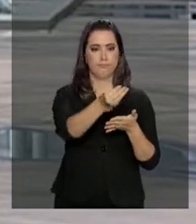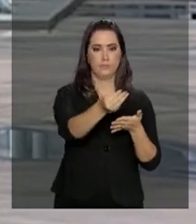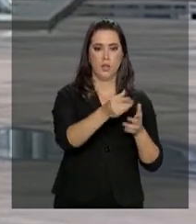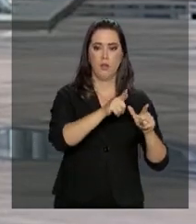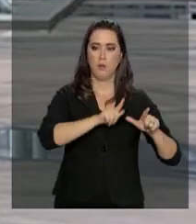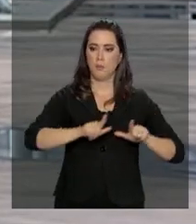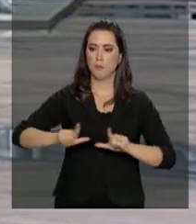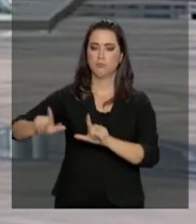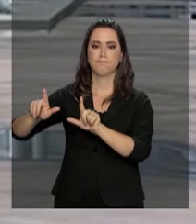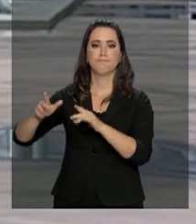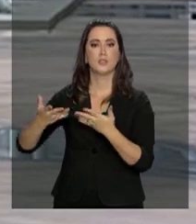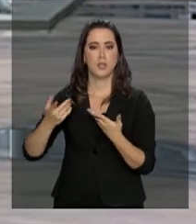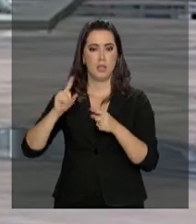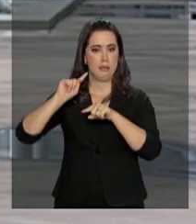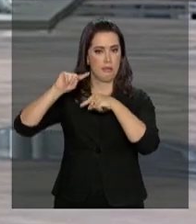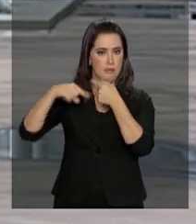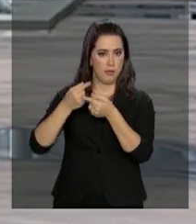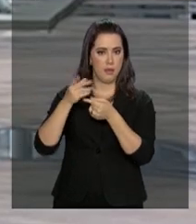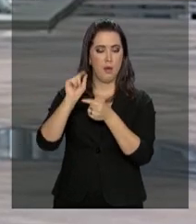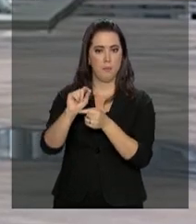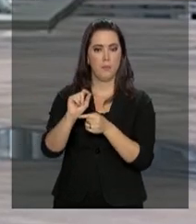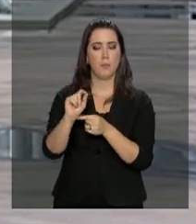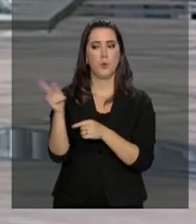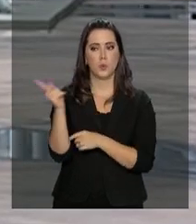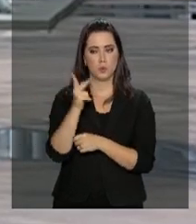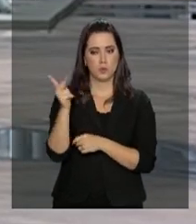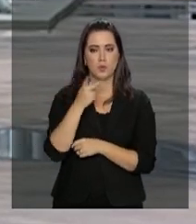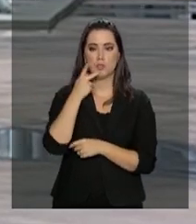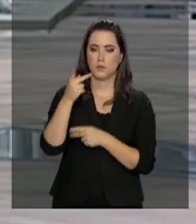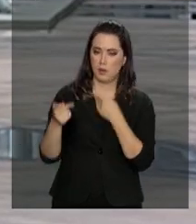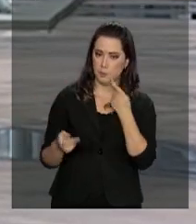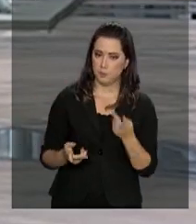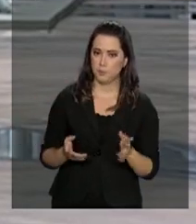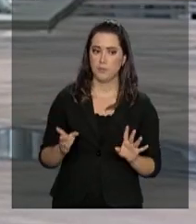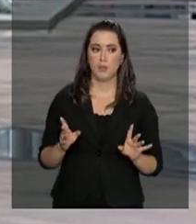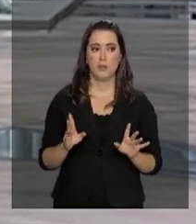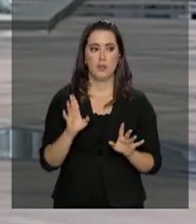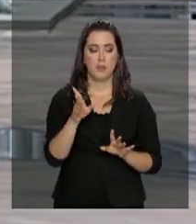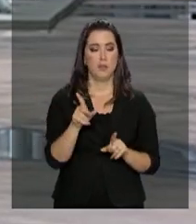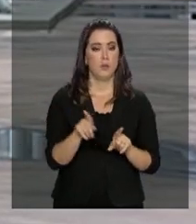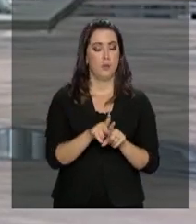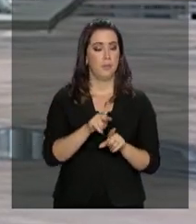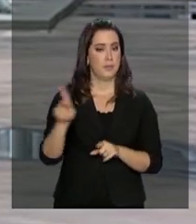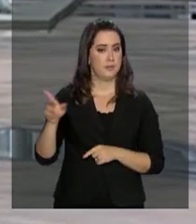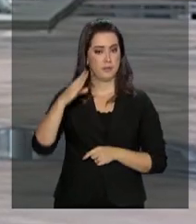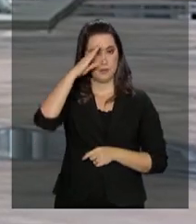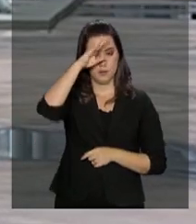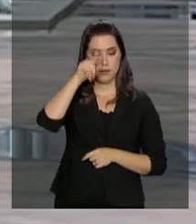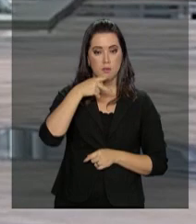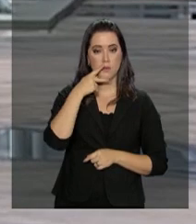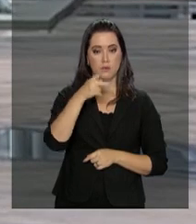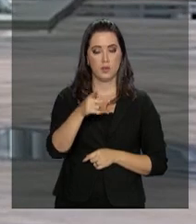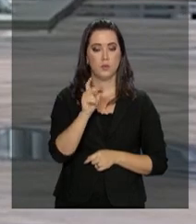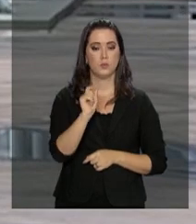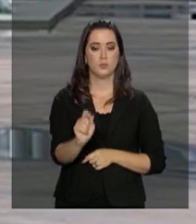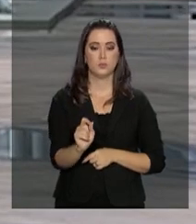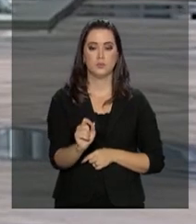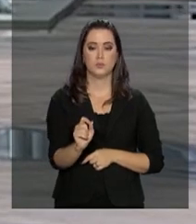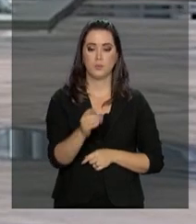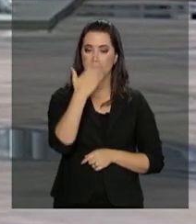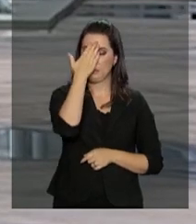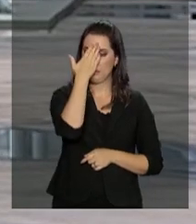eleitos e depois Bolsonaro e ela discursaram. Bom, o presidente eleito Jair Bolsonaro iniciou seu discurso